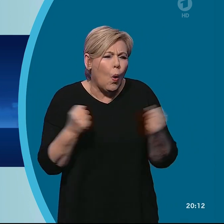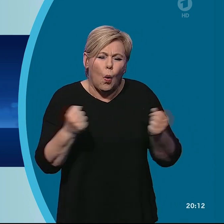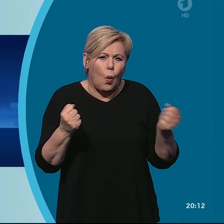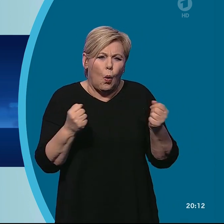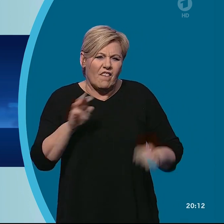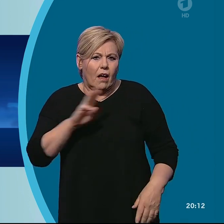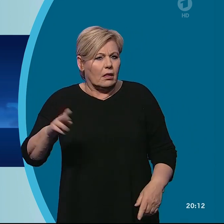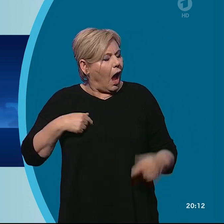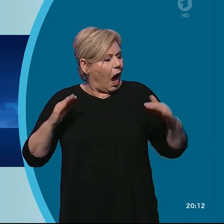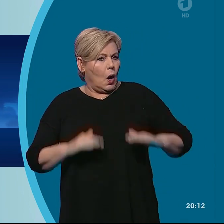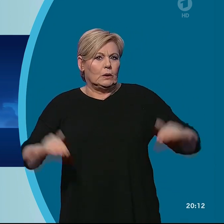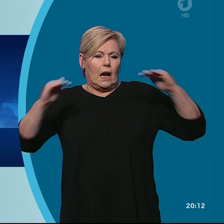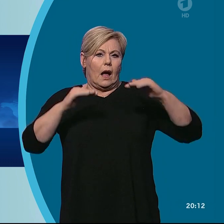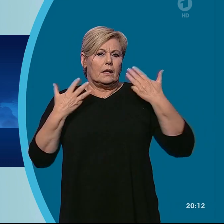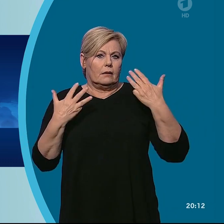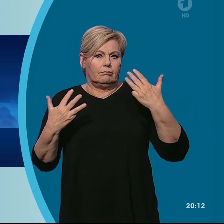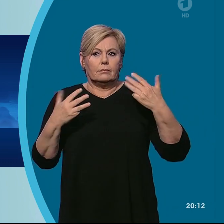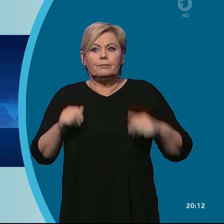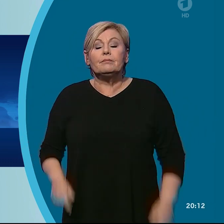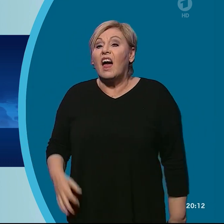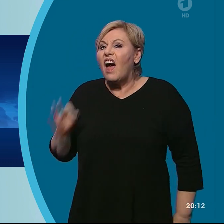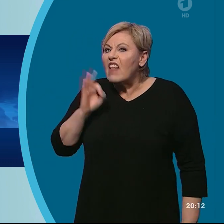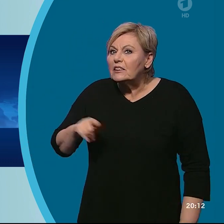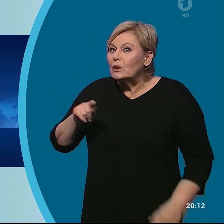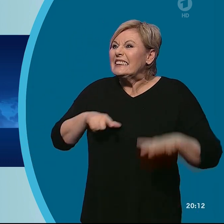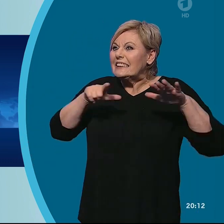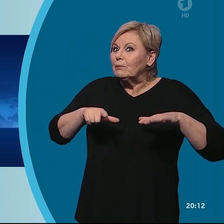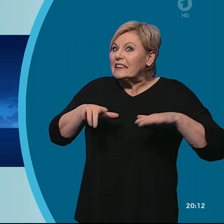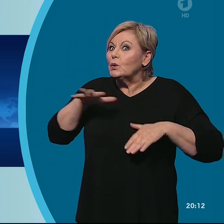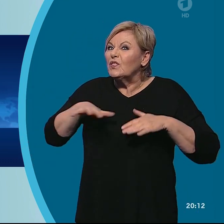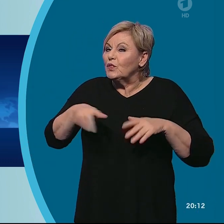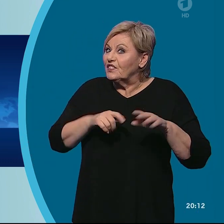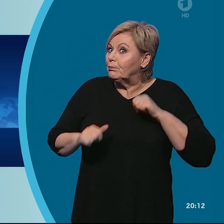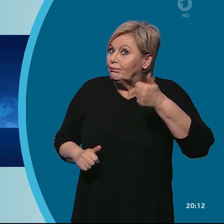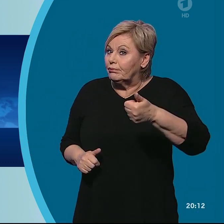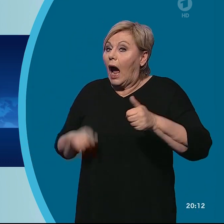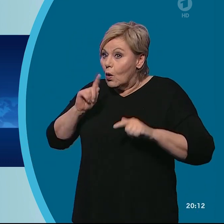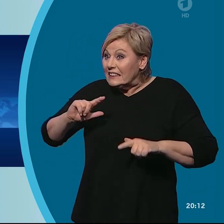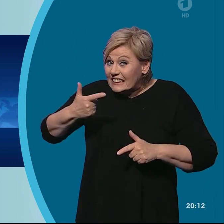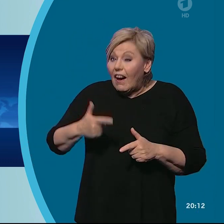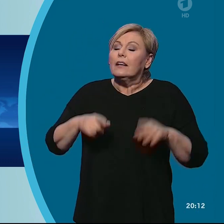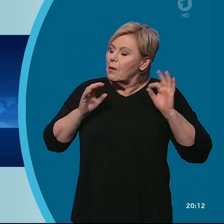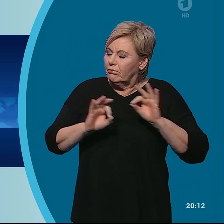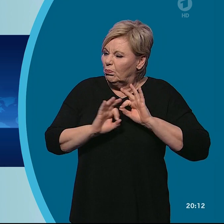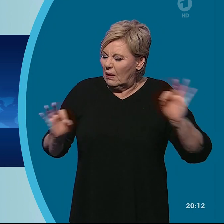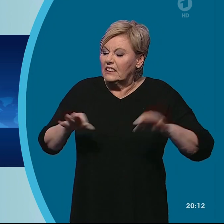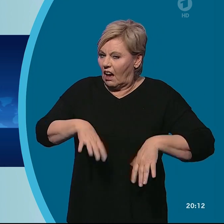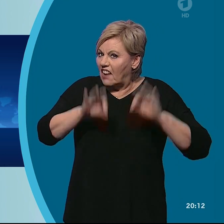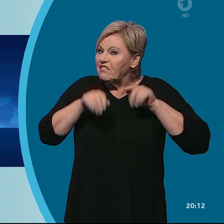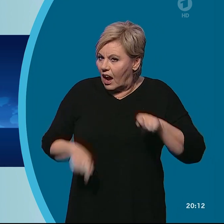Ausgleich. Zur Pause Flensburg 17 zu 15 vorne und auch in der zweiten Halbzeit mit dem besseren Beginn. Das 20